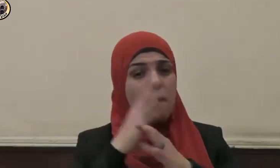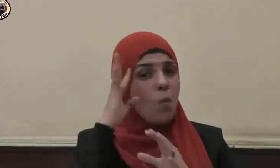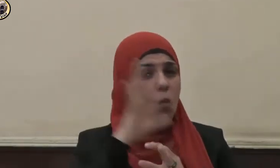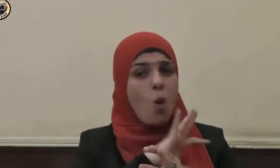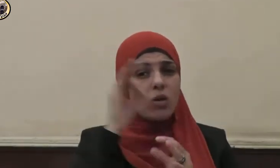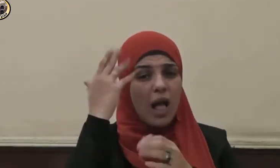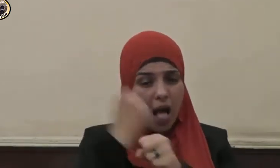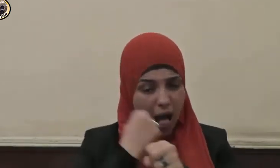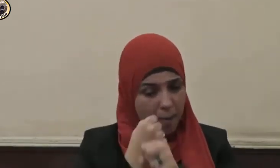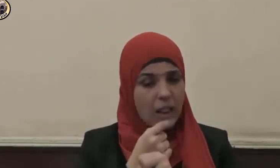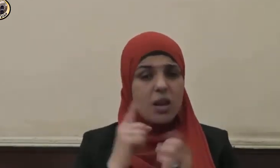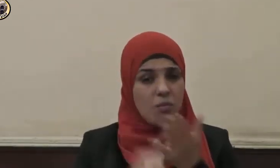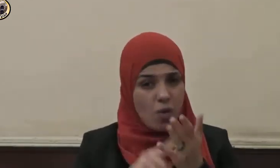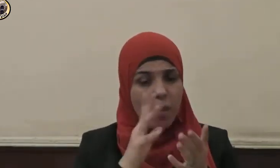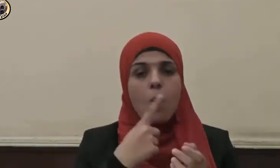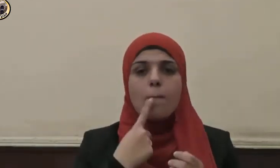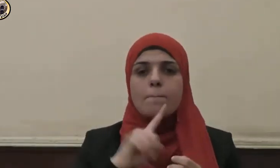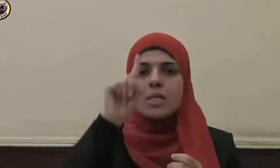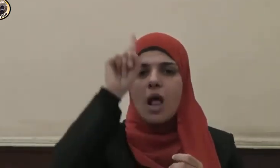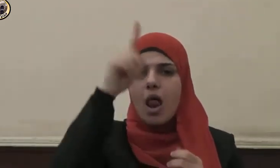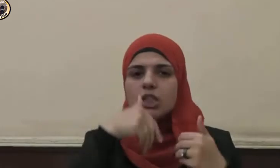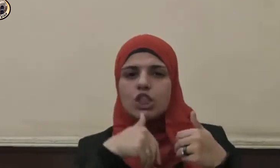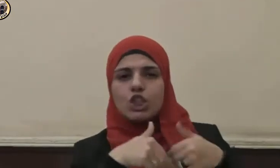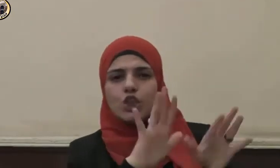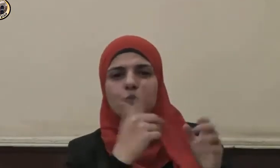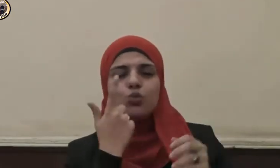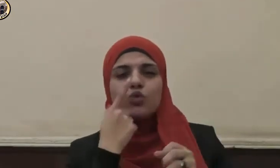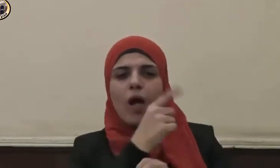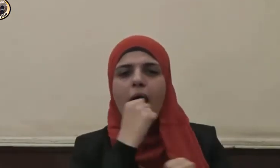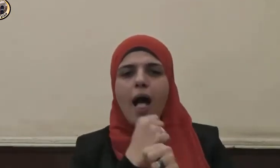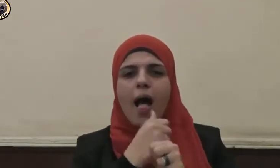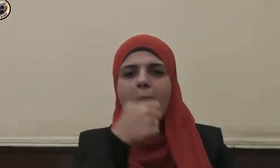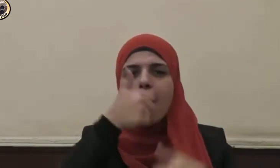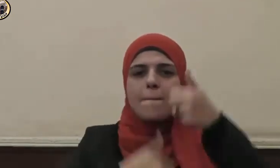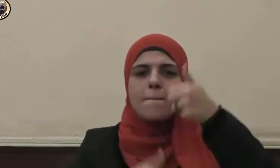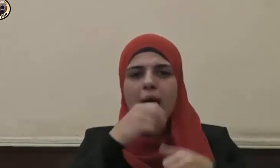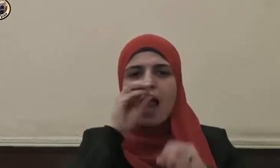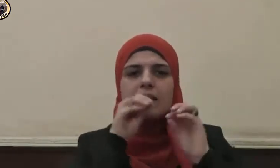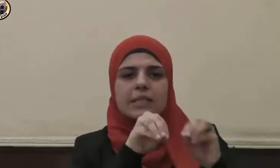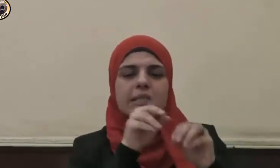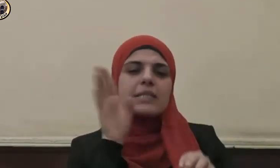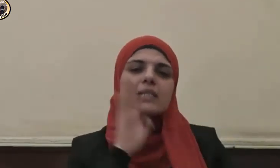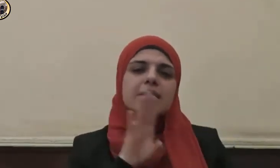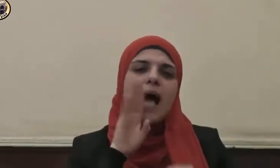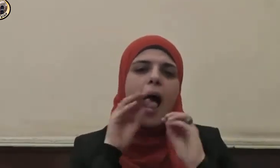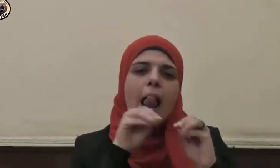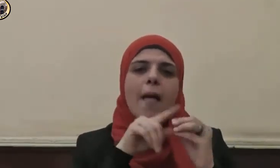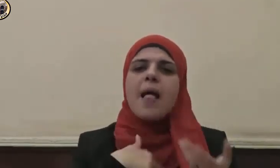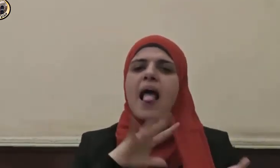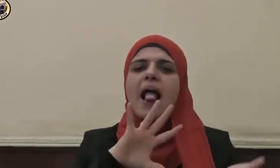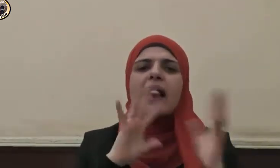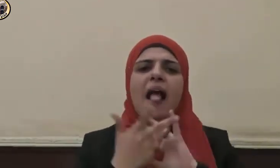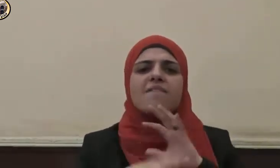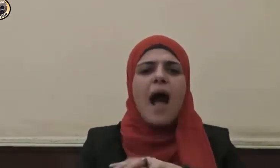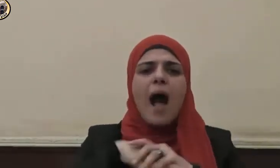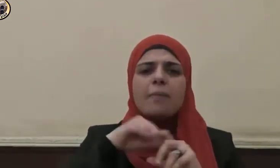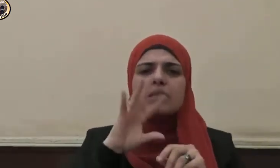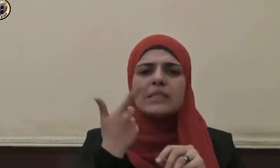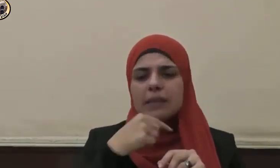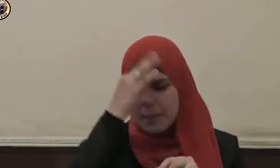أو عمل ولكن الله تعالى يعلمنا كيف يكون الأخذ